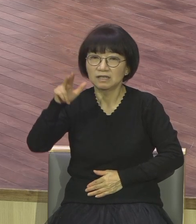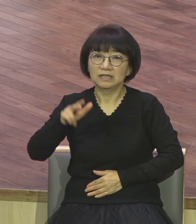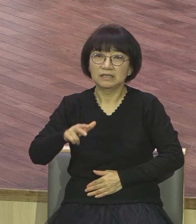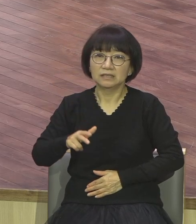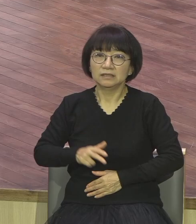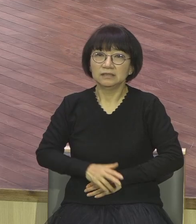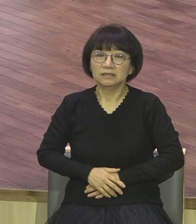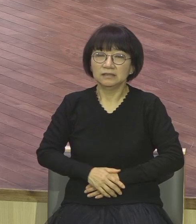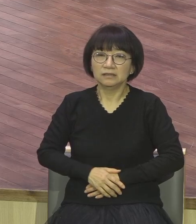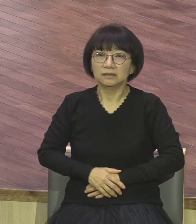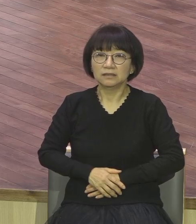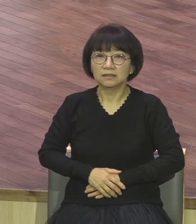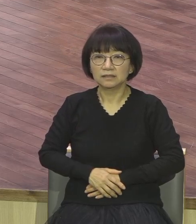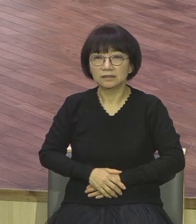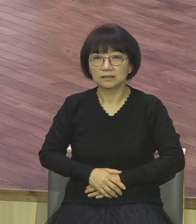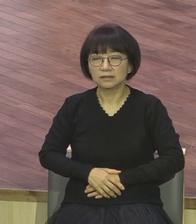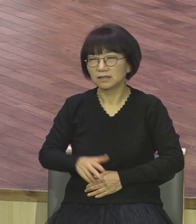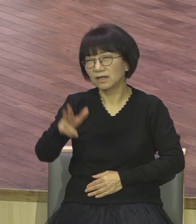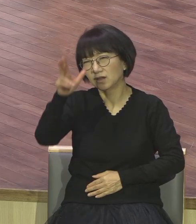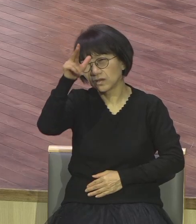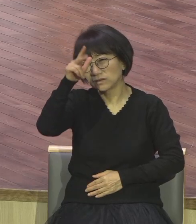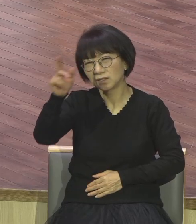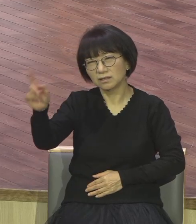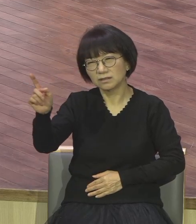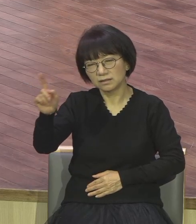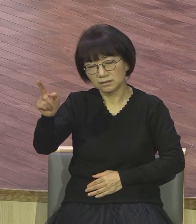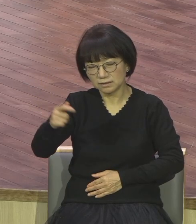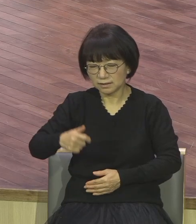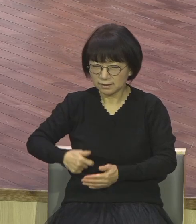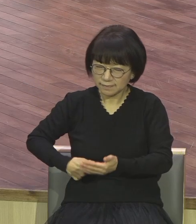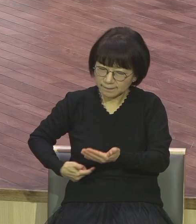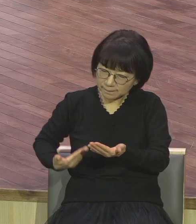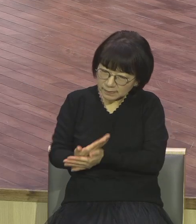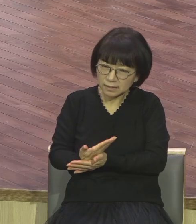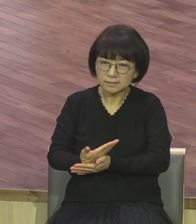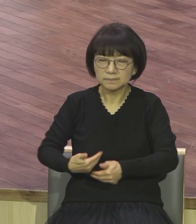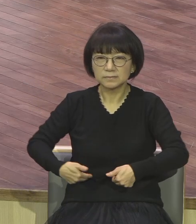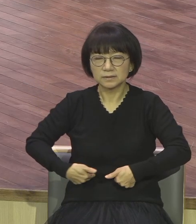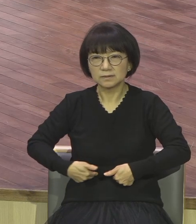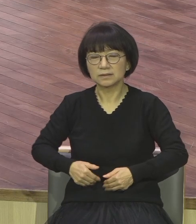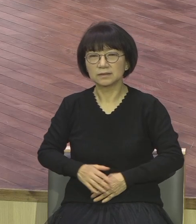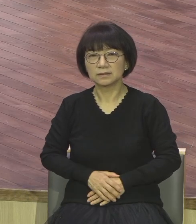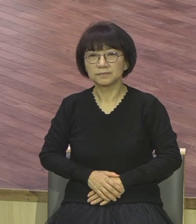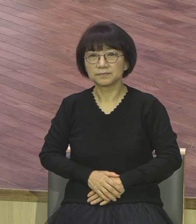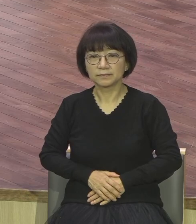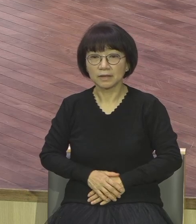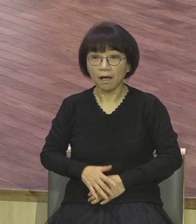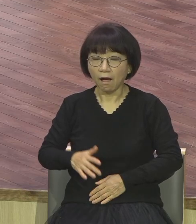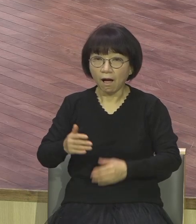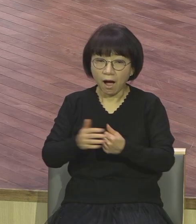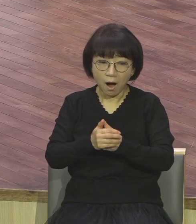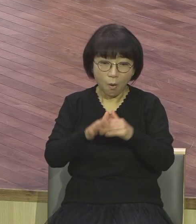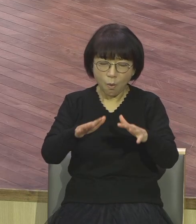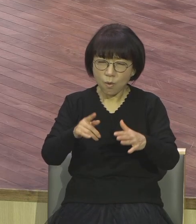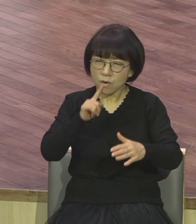정말 해결해야 돼요 그래서 골든타임을 세 번이나 놓쳤어요